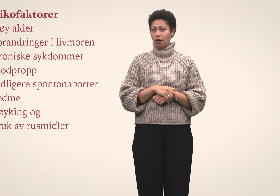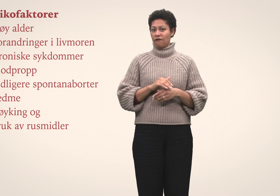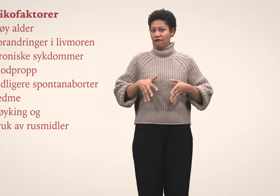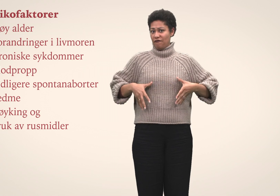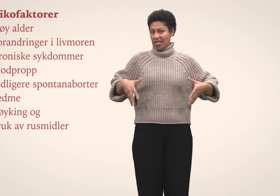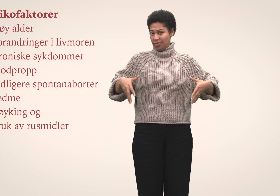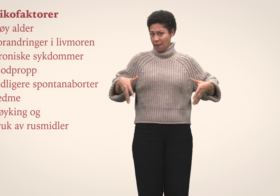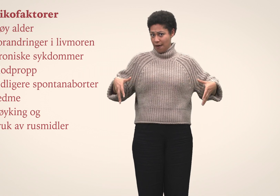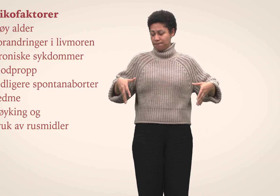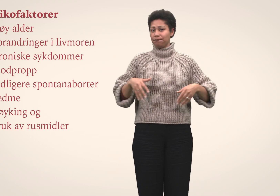Fedme.